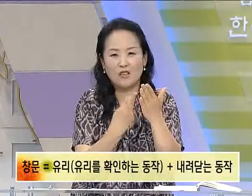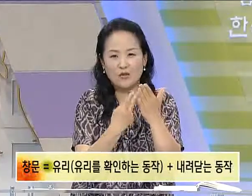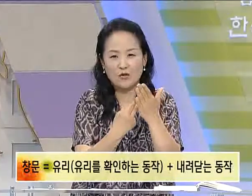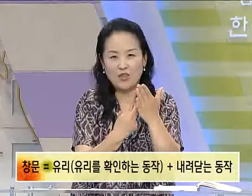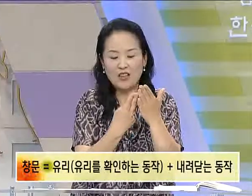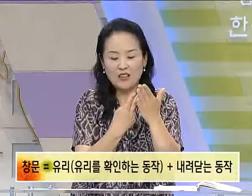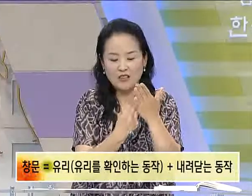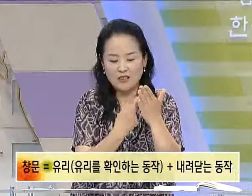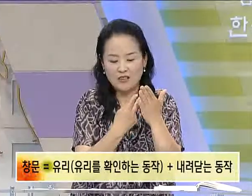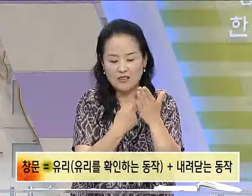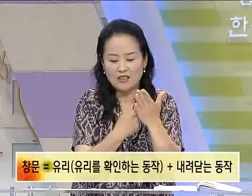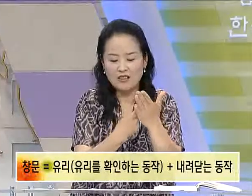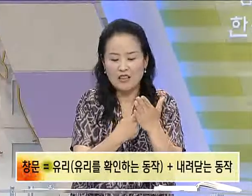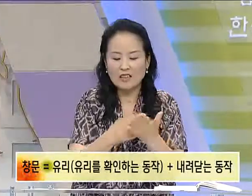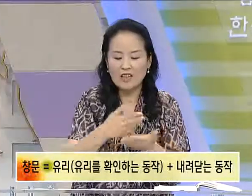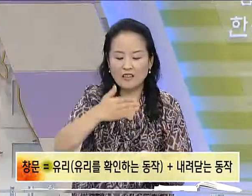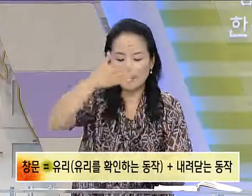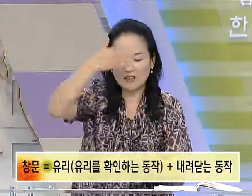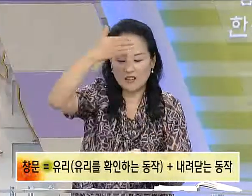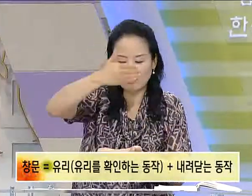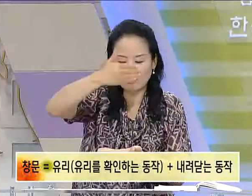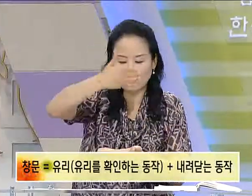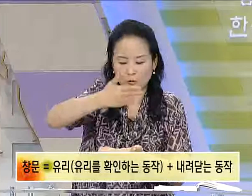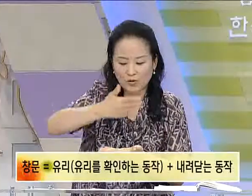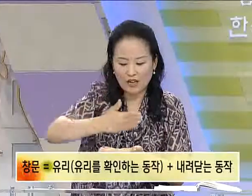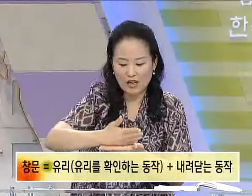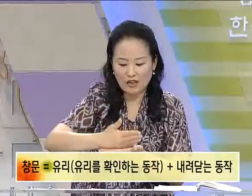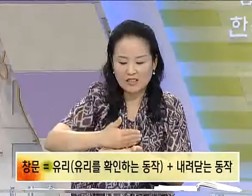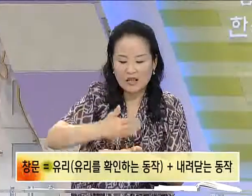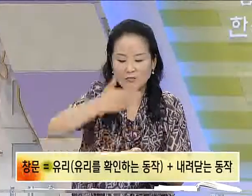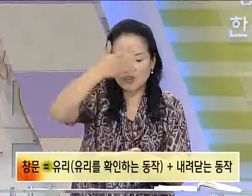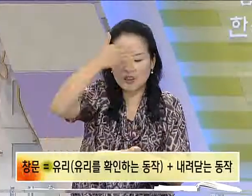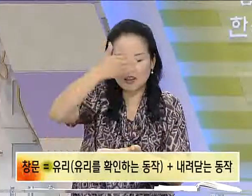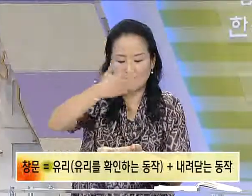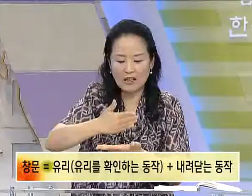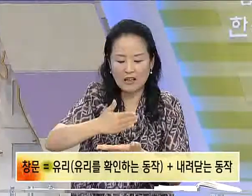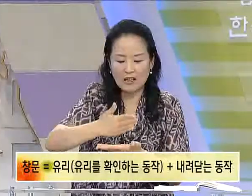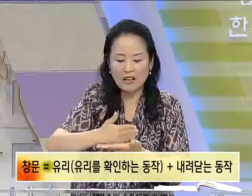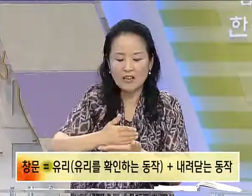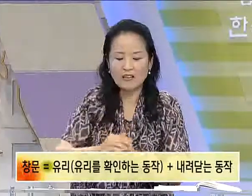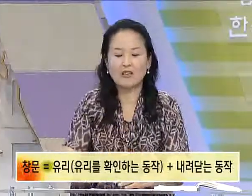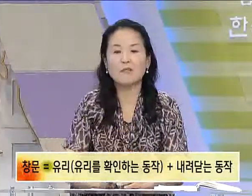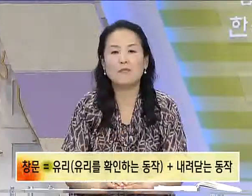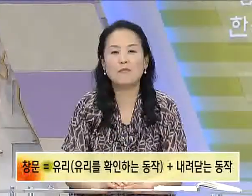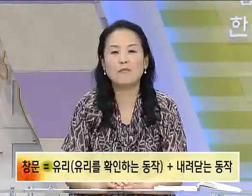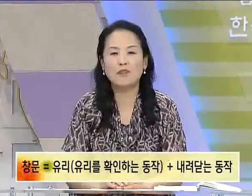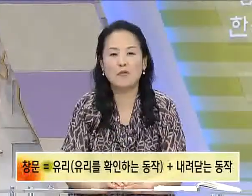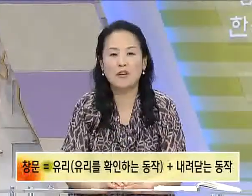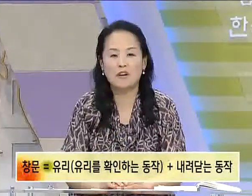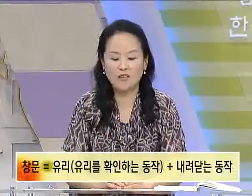유리. 자, 창을 내려닫는 동작, 창문이 되겠습니다. 자, 그럼 이어서 한 번 해볼까요?